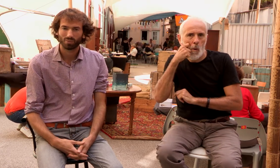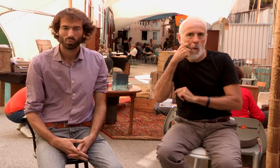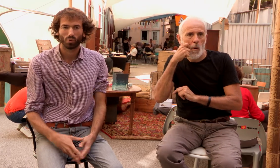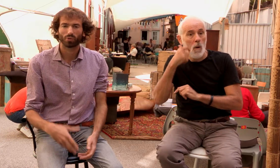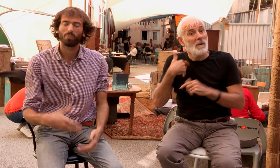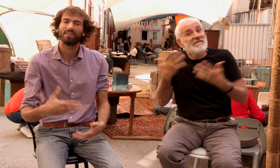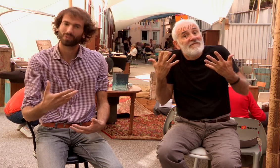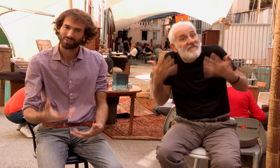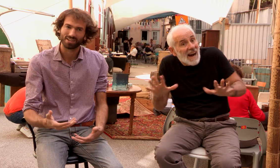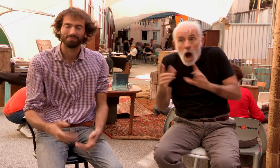ou lorsque on me les a conseillés.